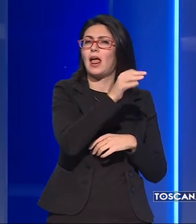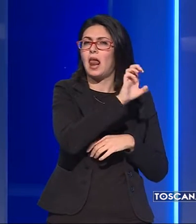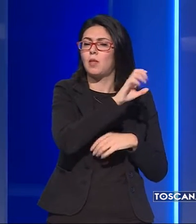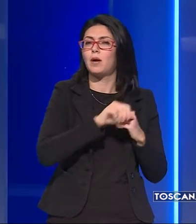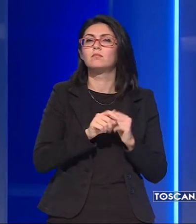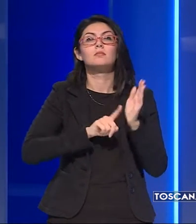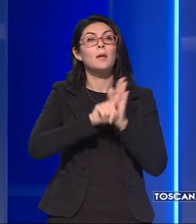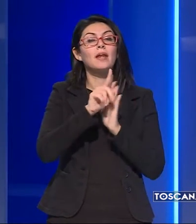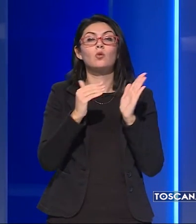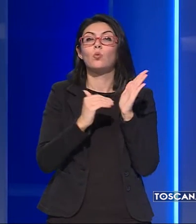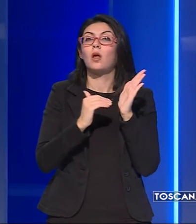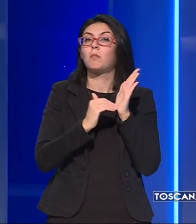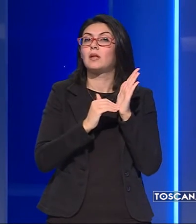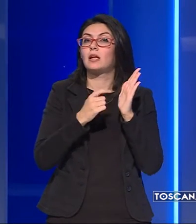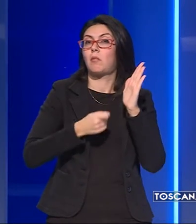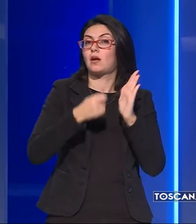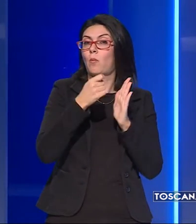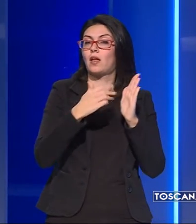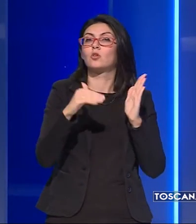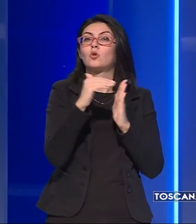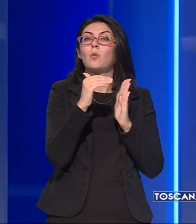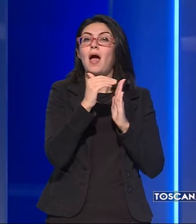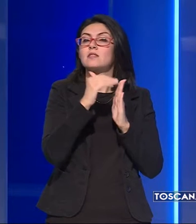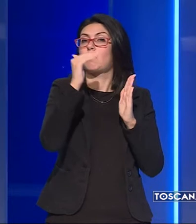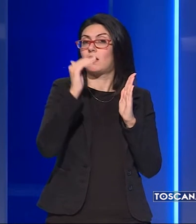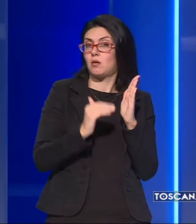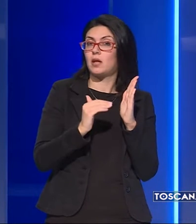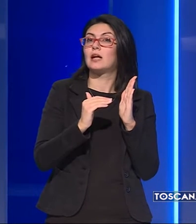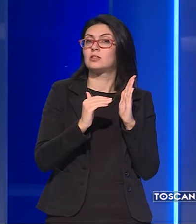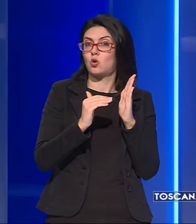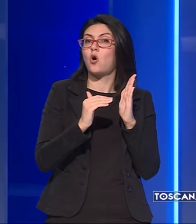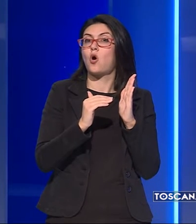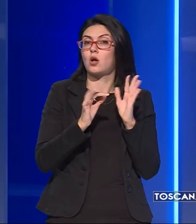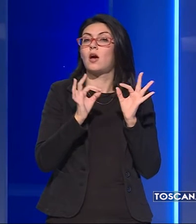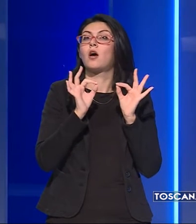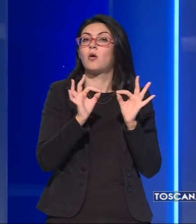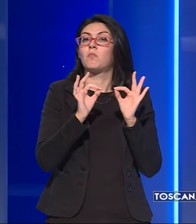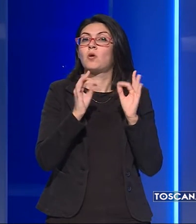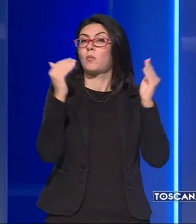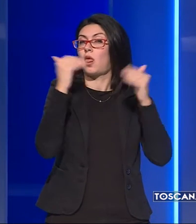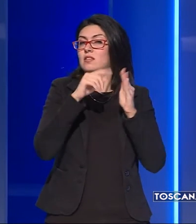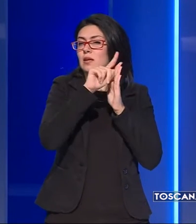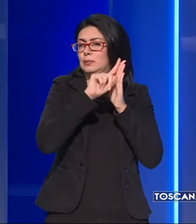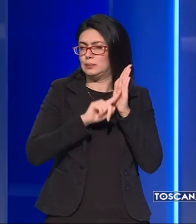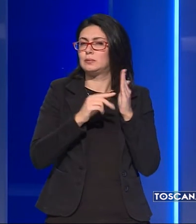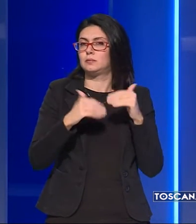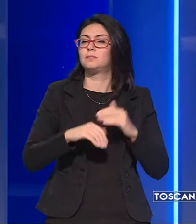Temperature minime in aumento, massime in diminuzione con calo più accentuato dalla sera.